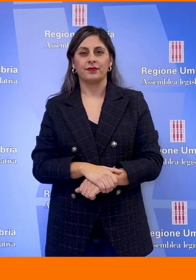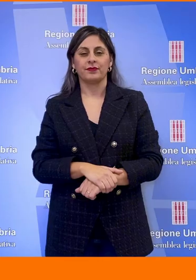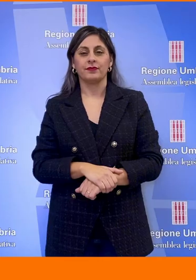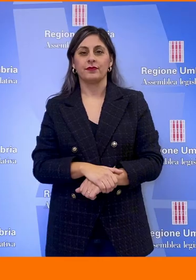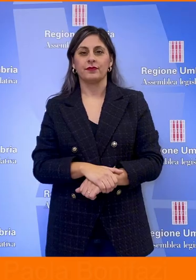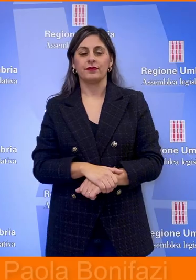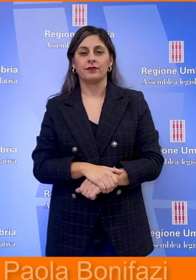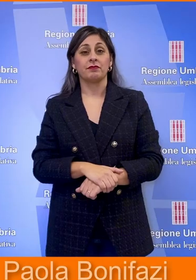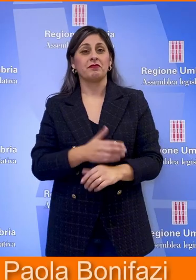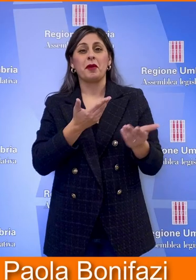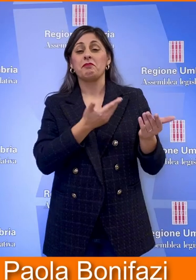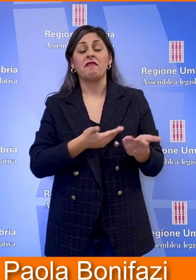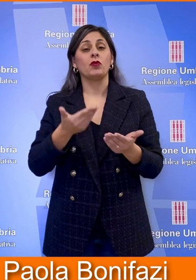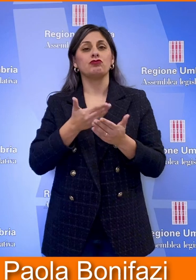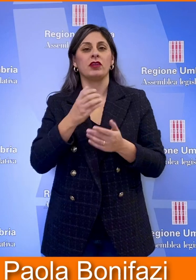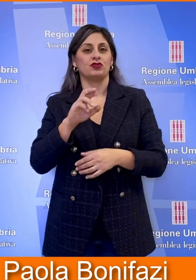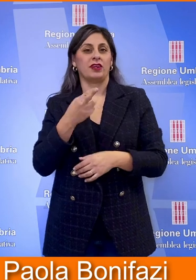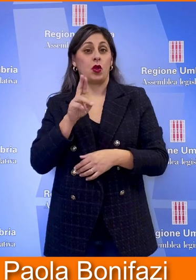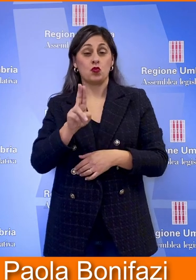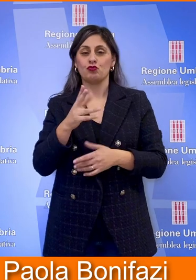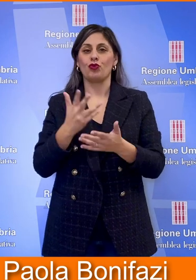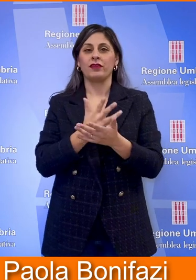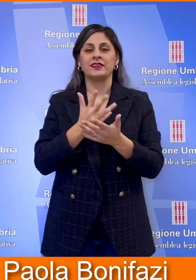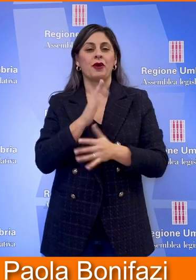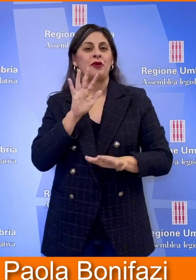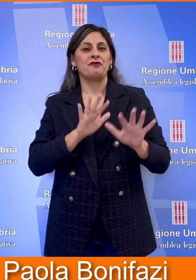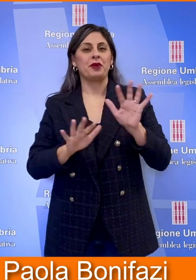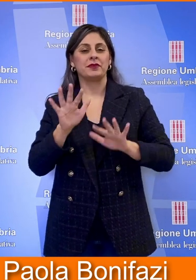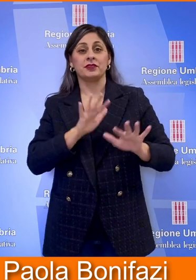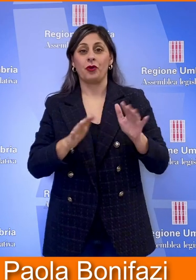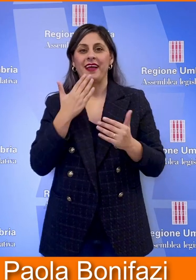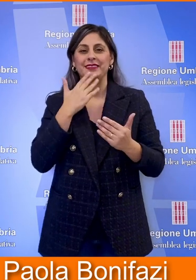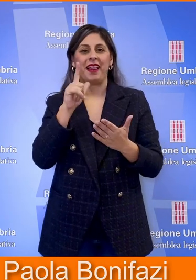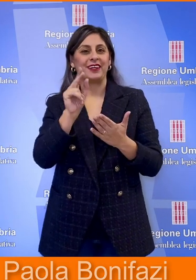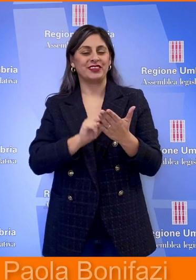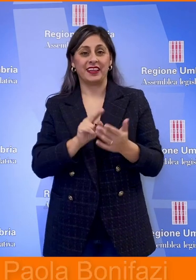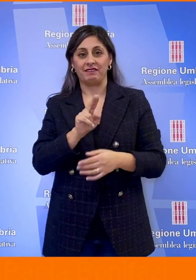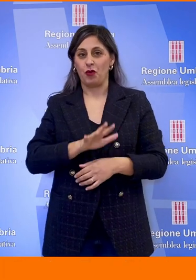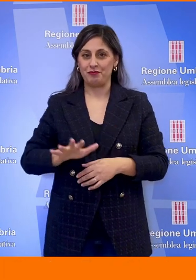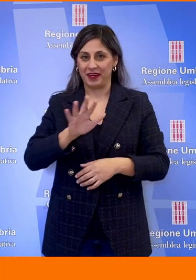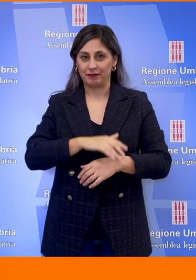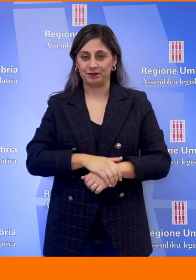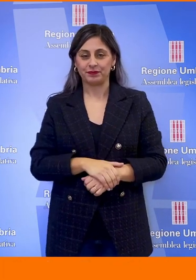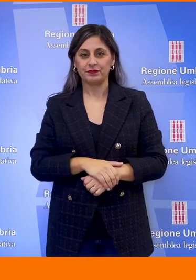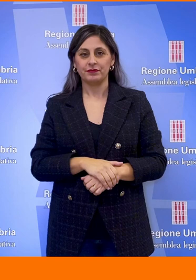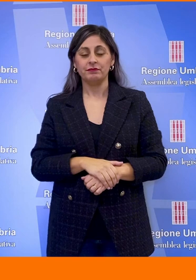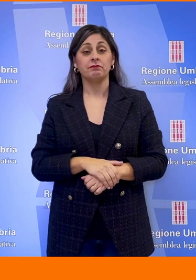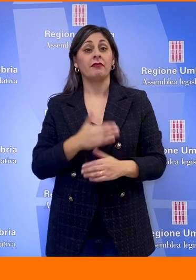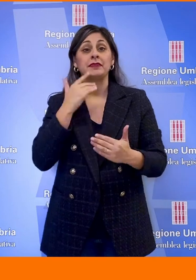Benvenuti a TeleCRU, notiziario di informazione dell'Assemblea Legislativa dell'Umbria. L'Assemblea Legislativa ha